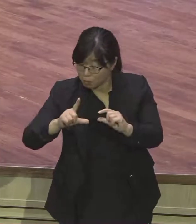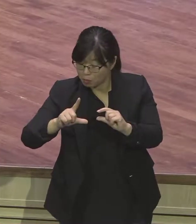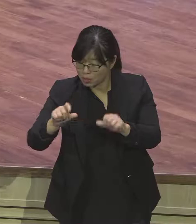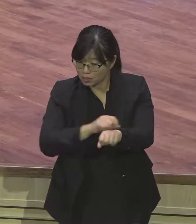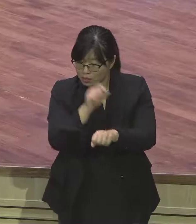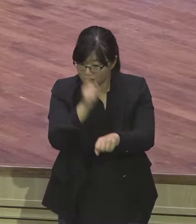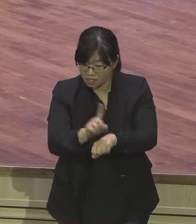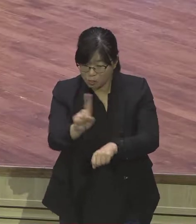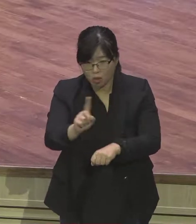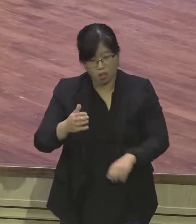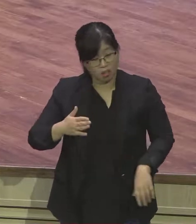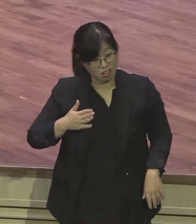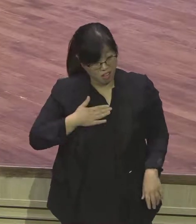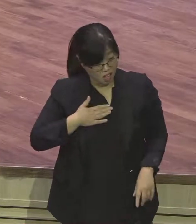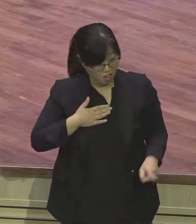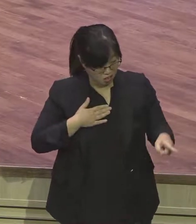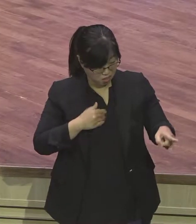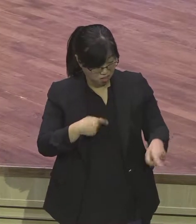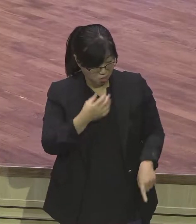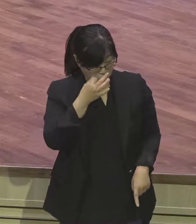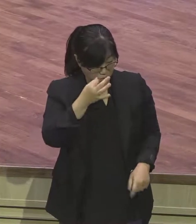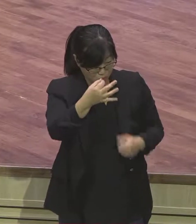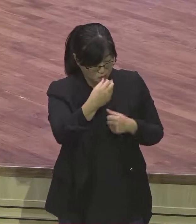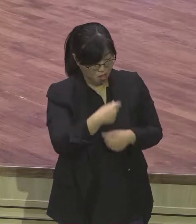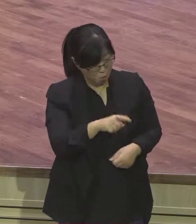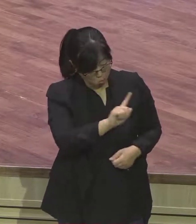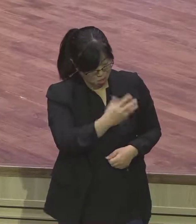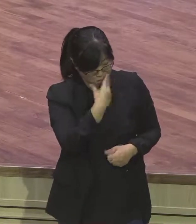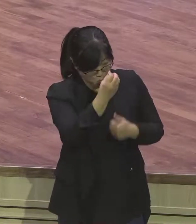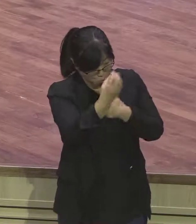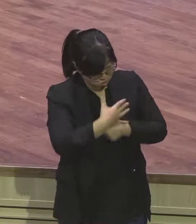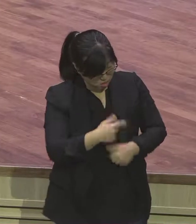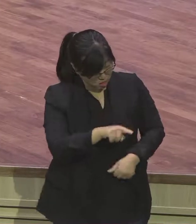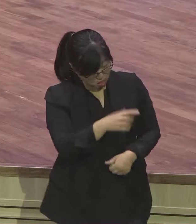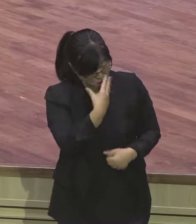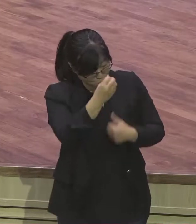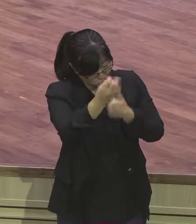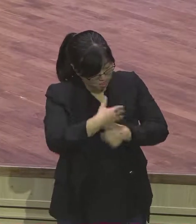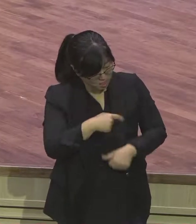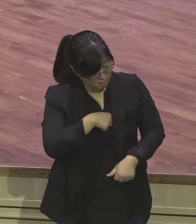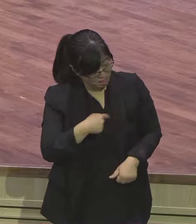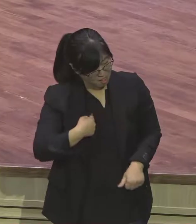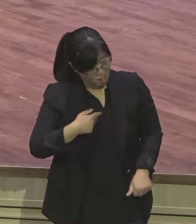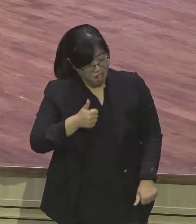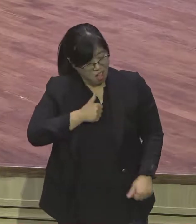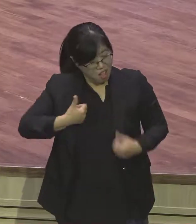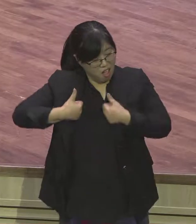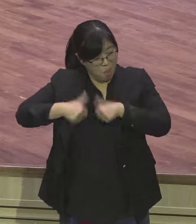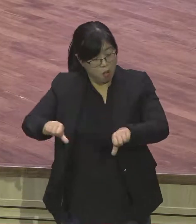교회 안에서 나를 따라 하나님을 드러내야지 아멘 은약 성취를 보여줘야지